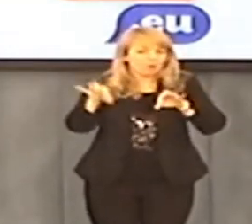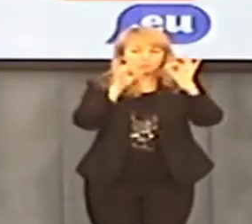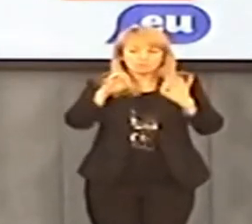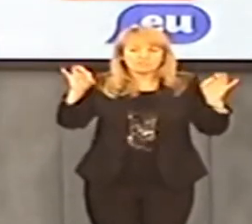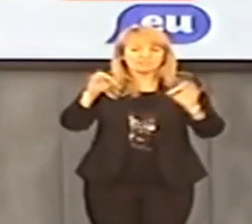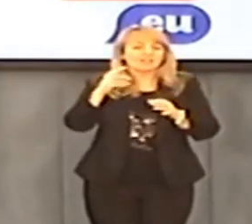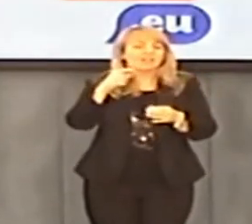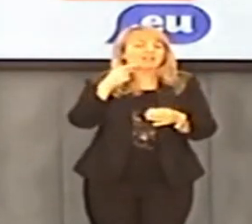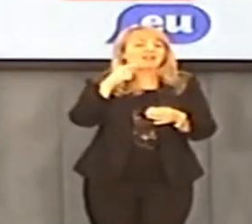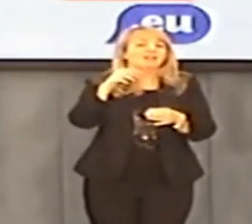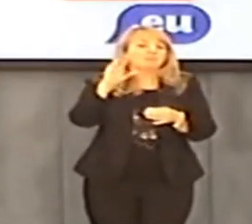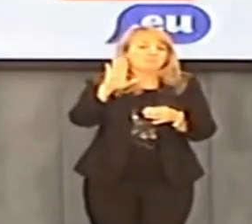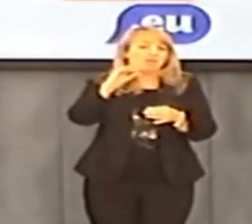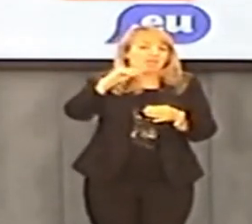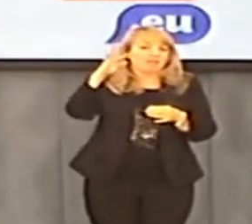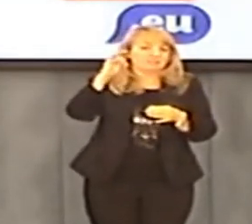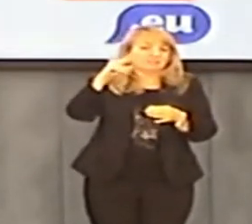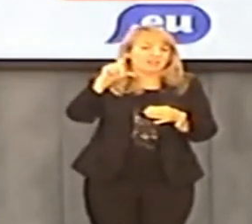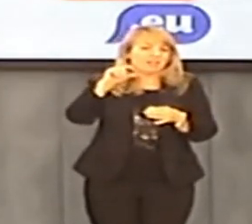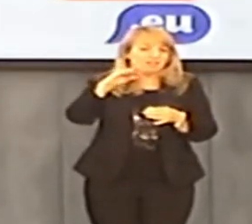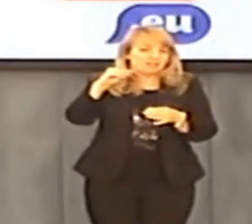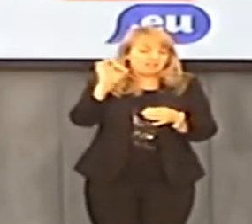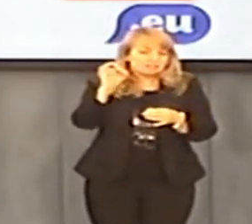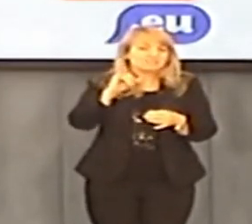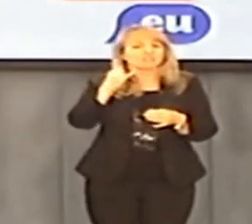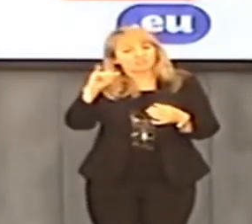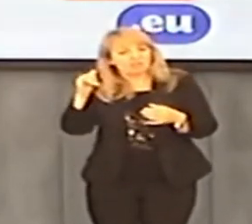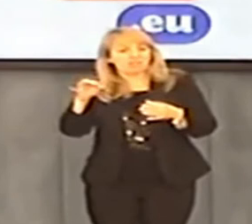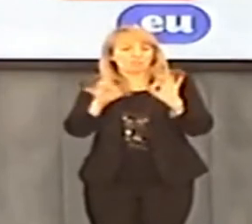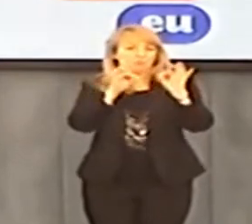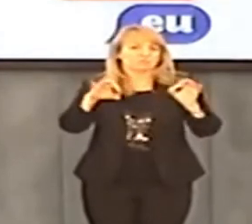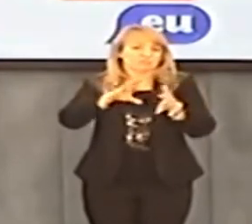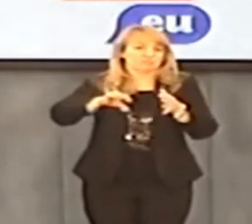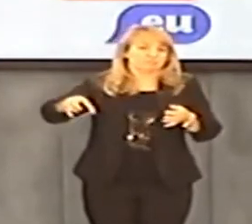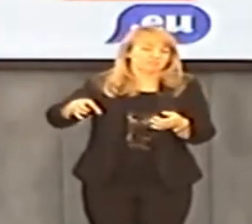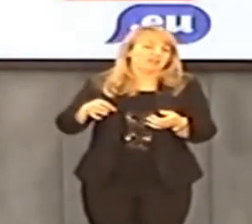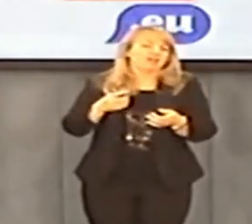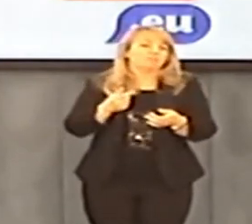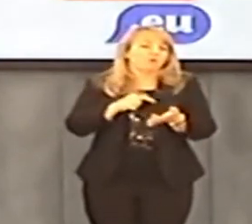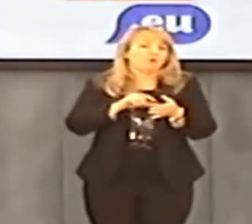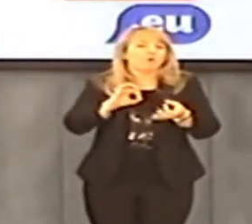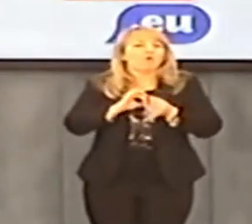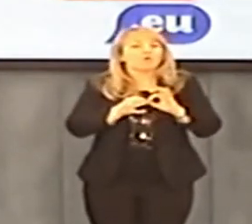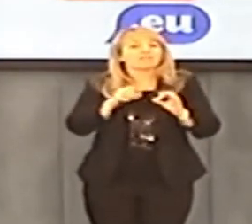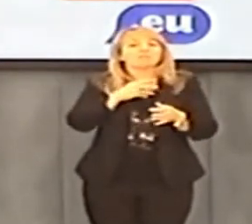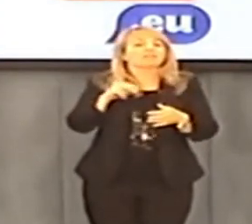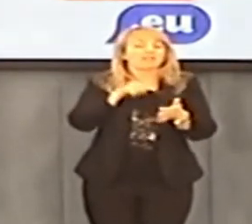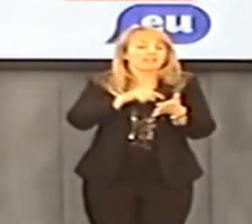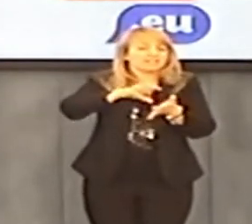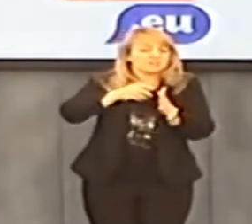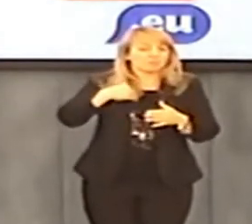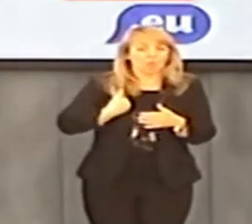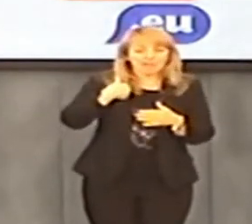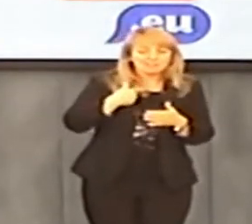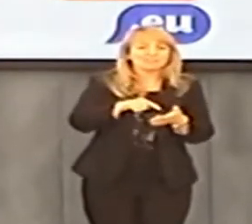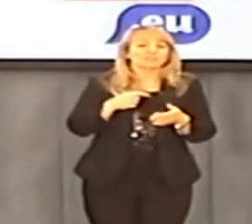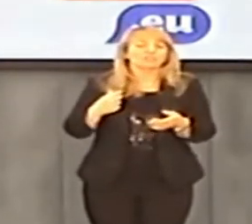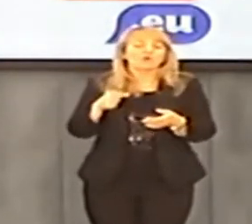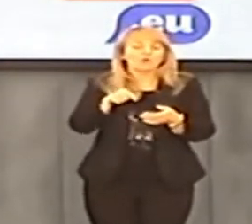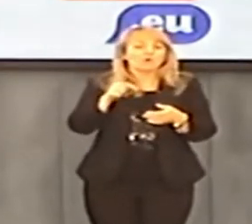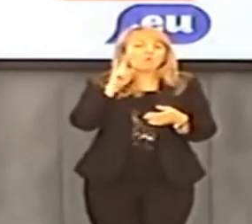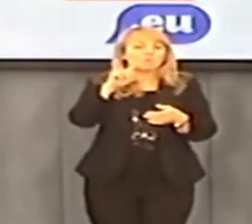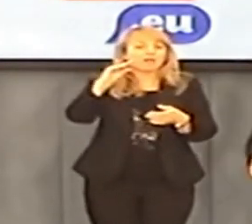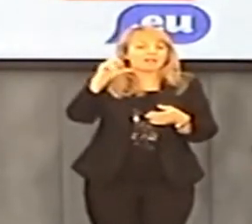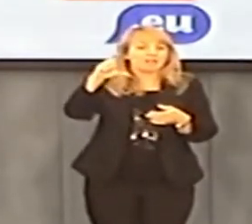dosyć absurdalnie. Ale może niech nie słucha też Rolling Stonesów, czy The Beatles, bo też są oskarżeni o to, że obniżają